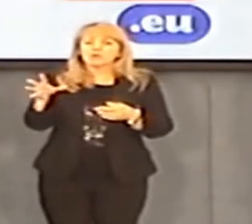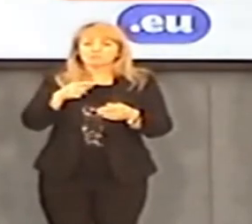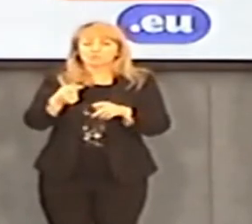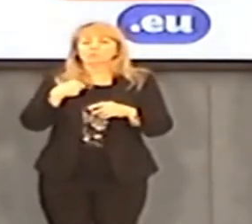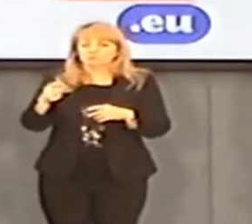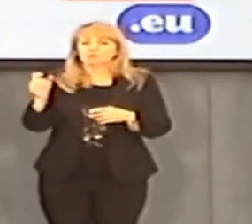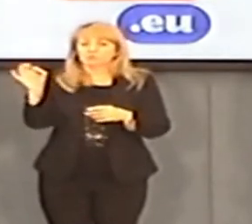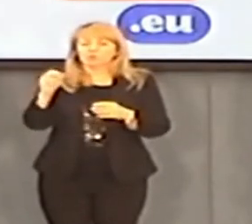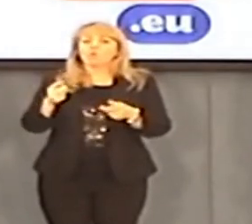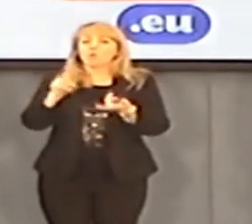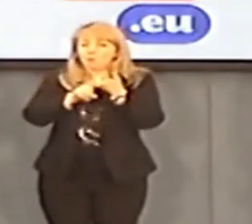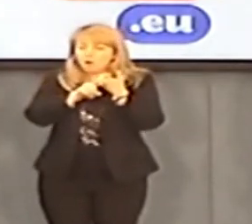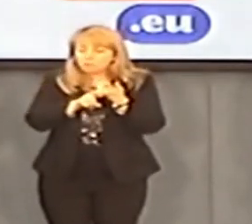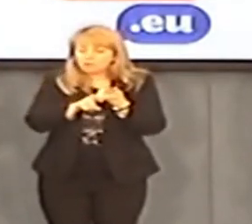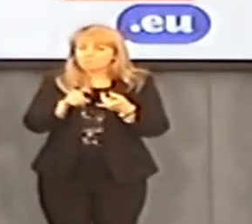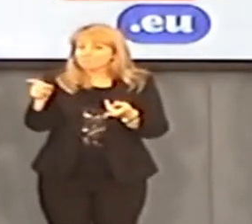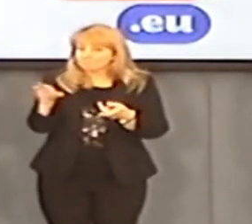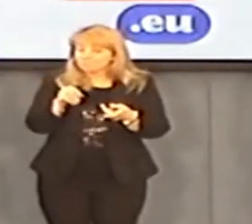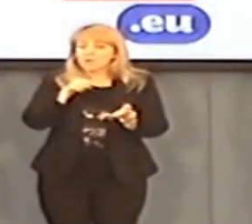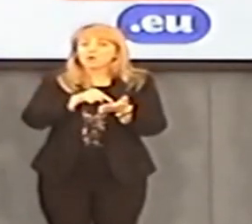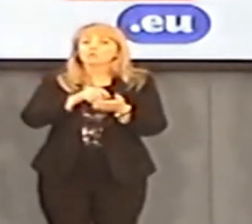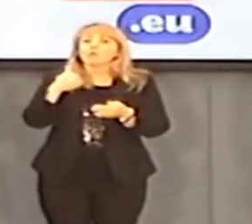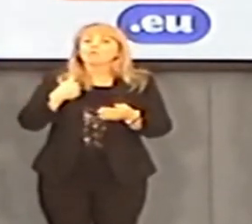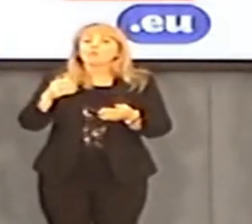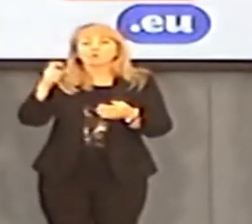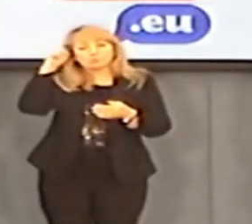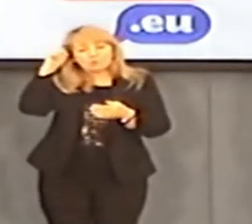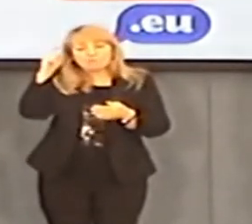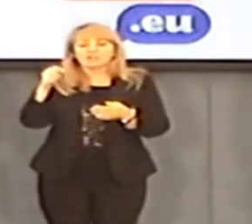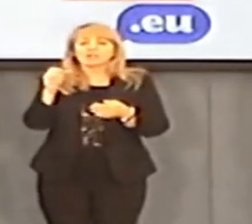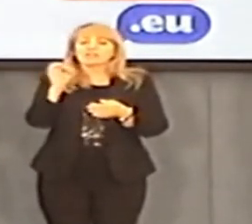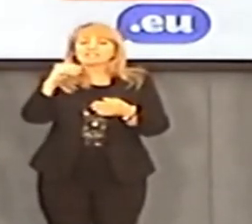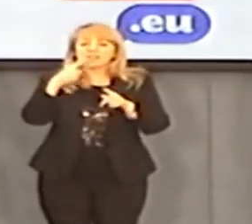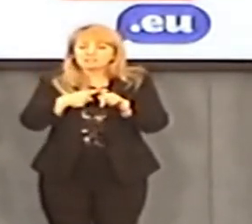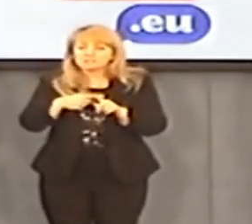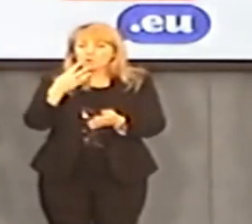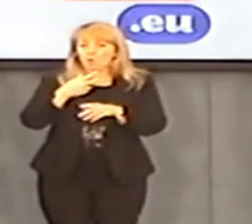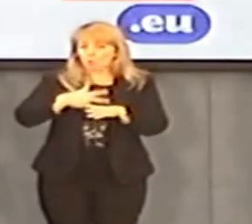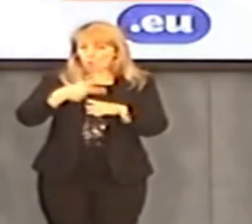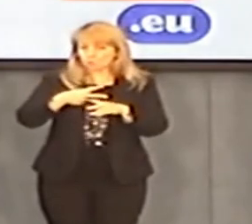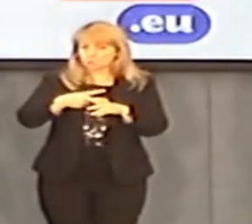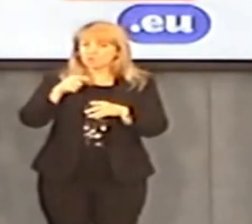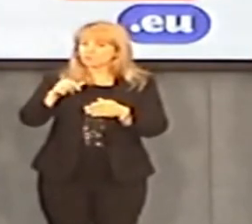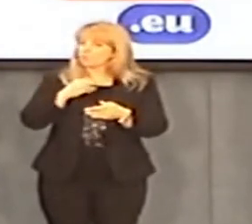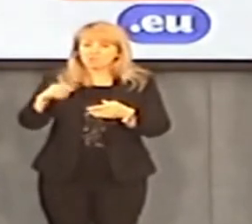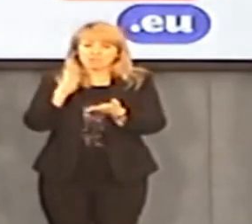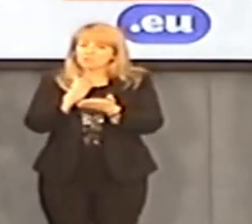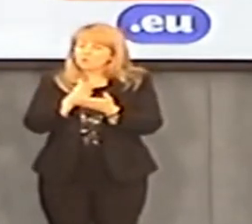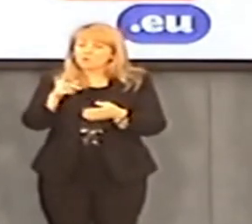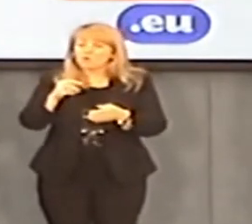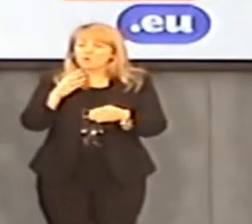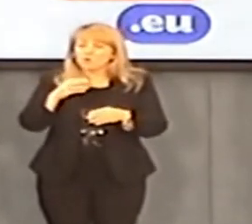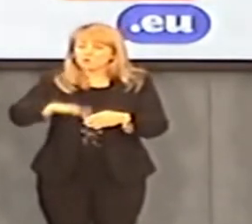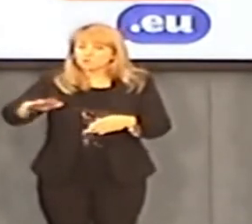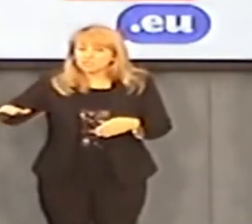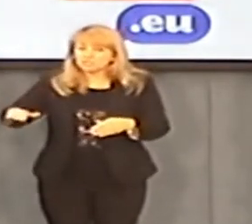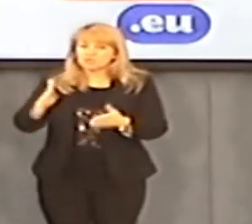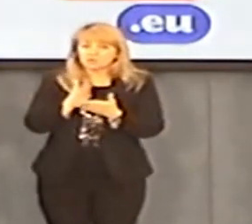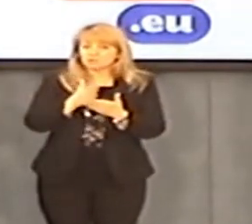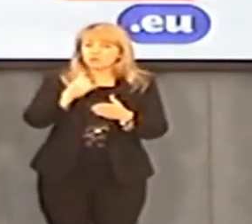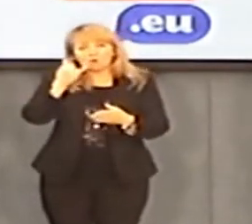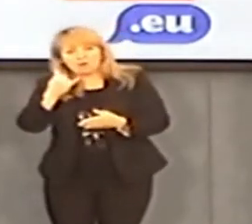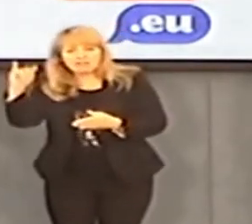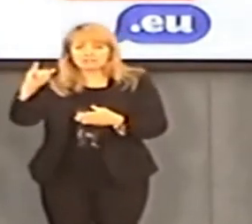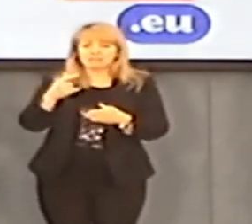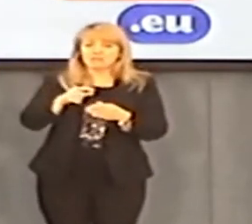Relacjonują świadkowie. To był człowiek seksualnie chory. Tu chodziło o coś więcej niż dzieci. Chodziło o